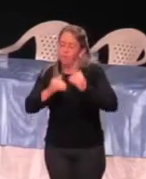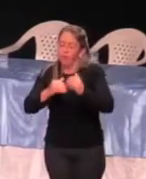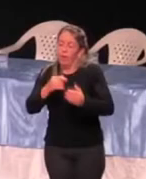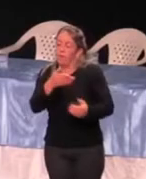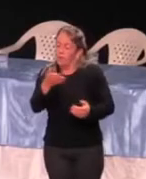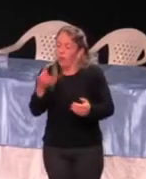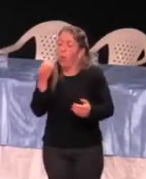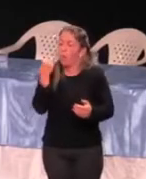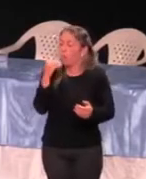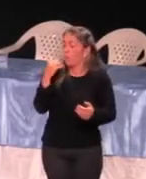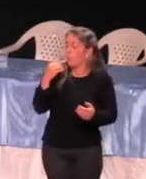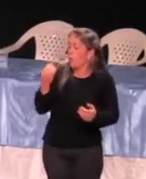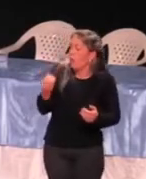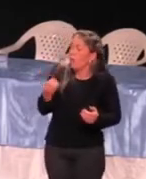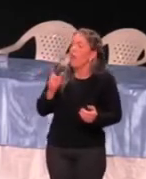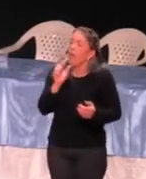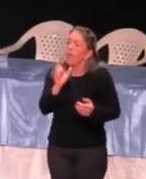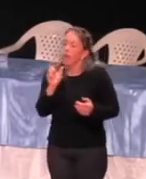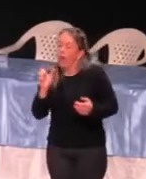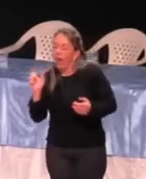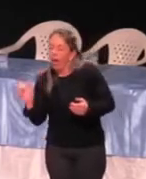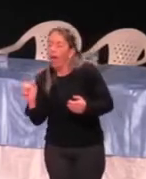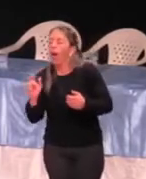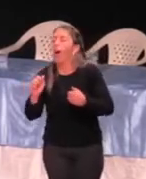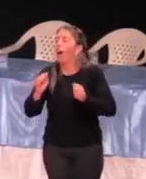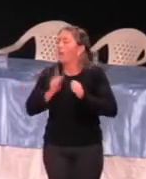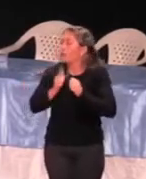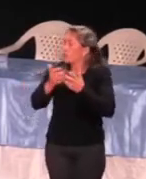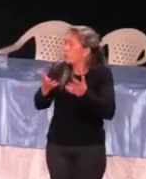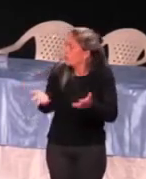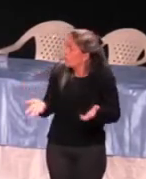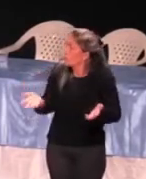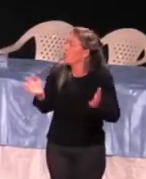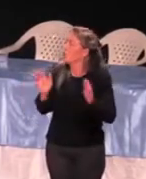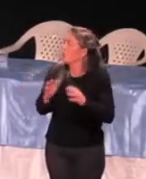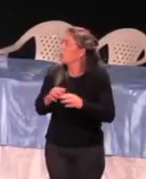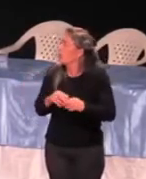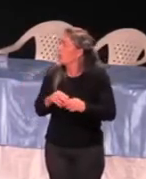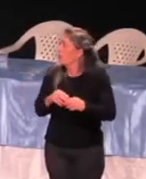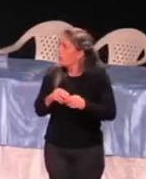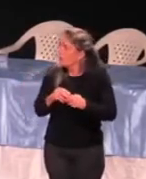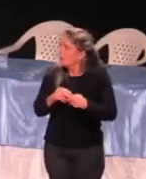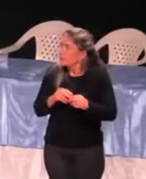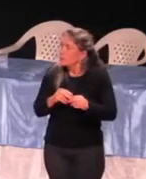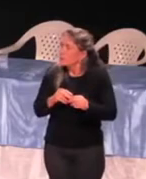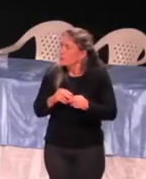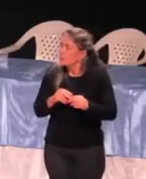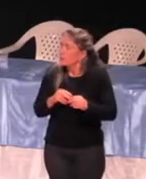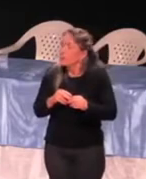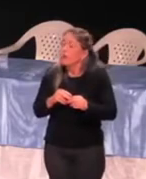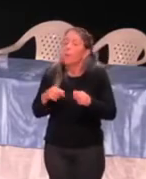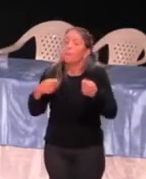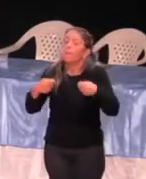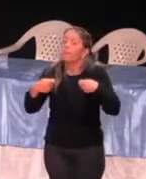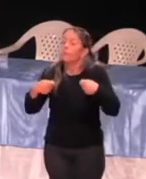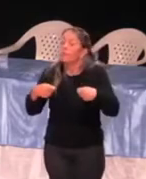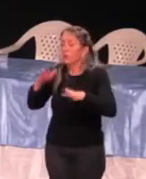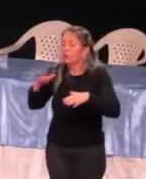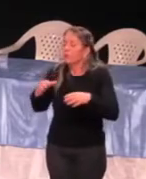motivação, o poder das palavras, das atitudes, e comece planejar uma vida melhor.